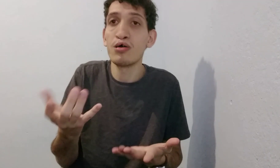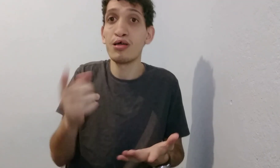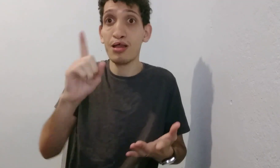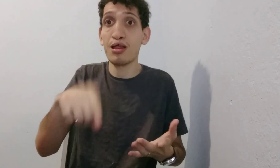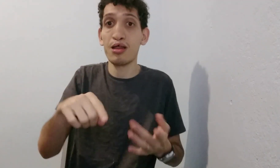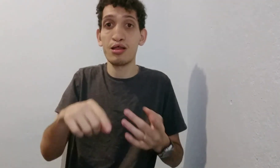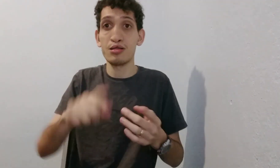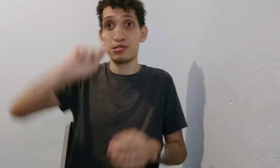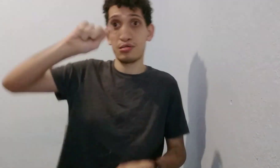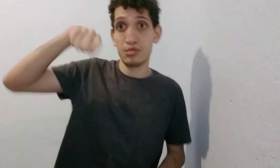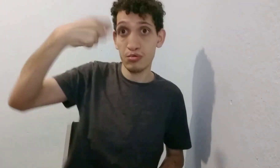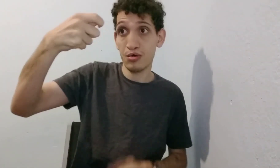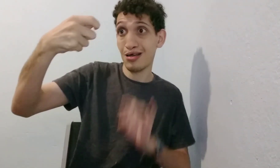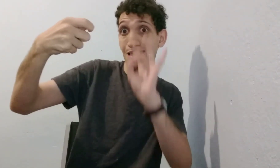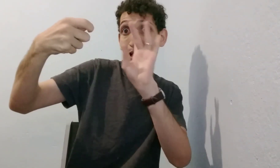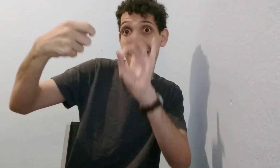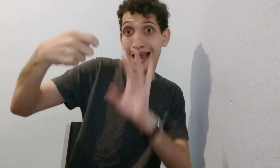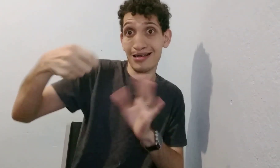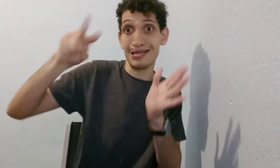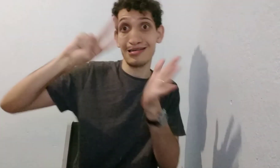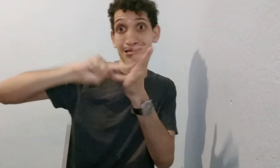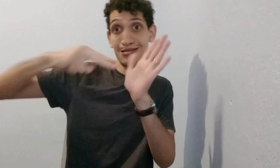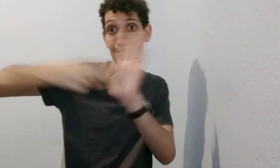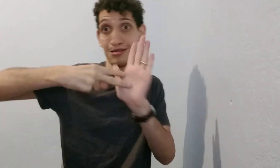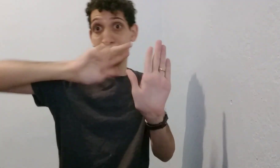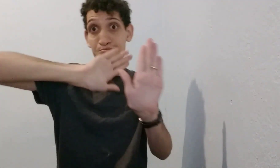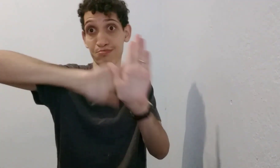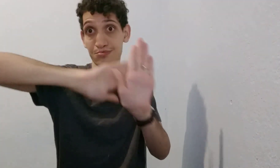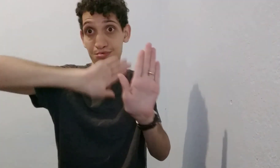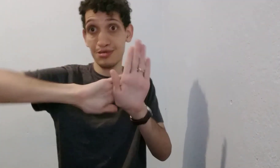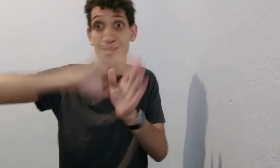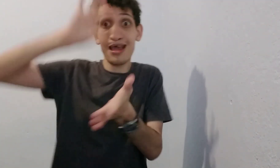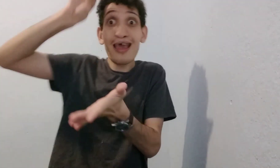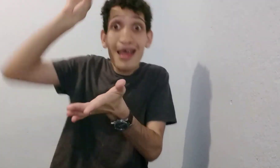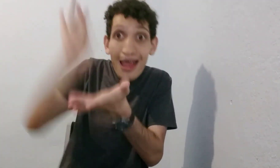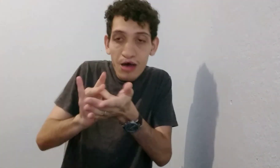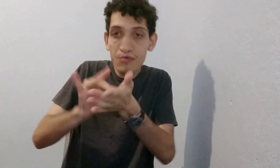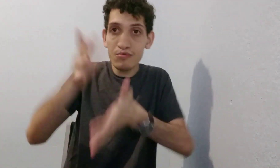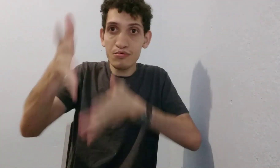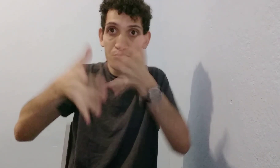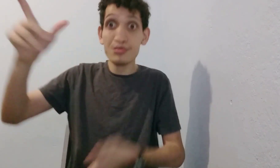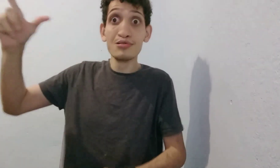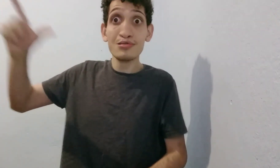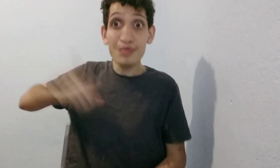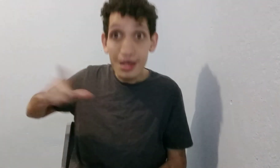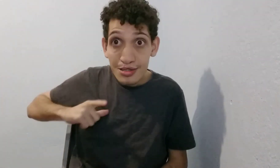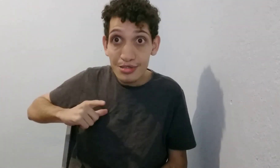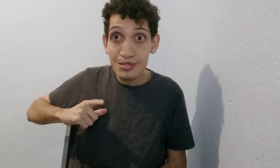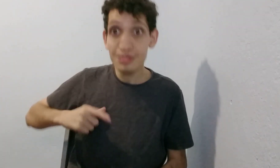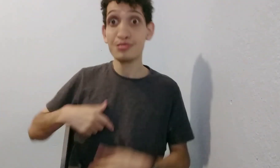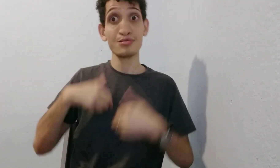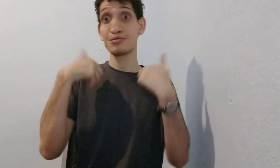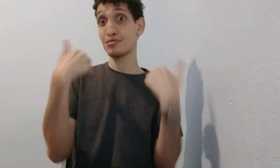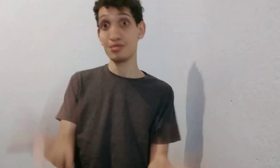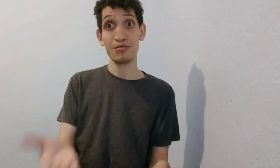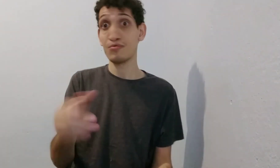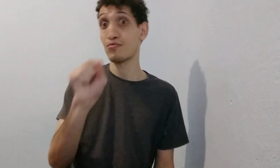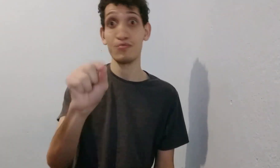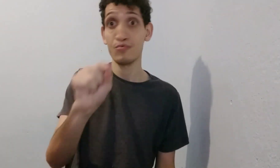Uma assim na semântica. Porque cada sinal, ele tem o significado real da língua, onde a língua vê aquele sinal.